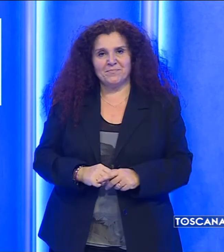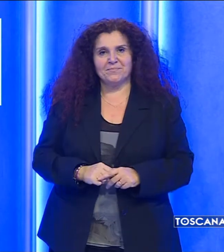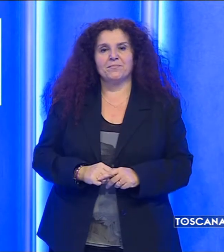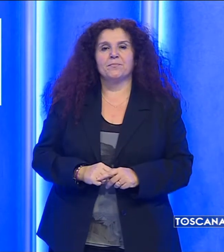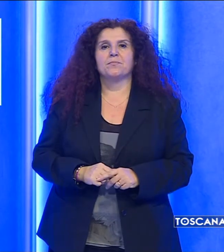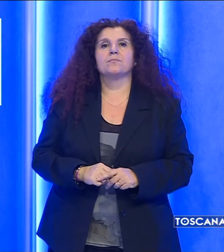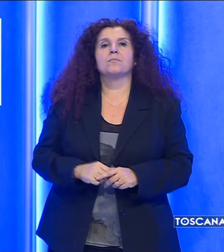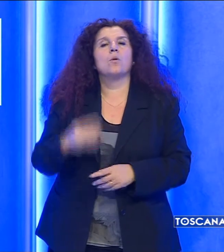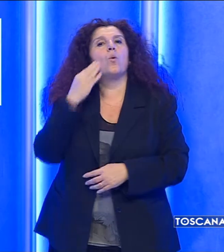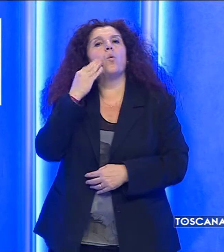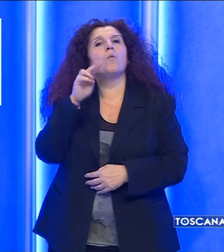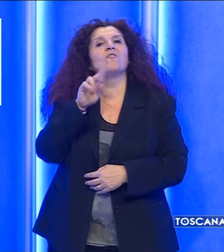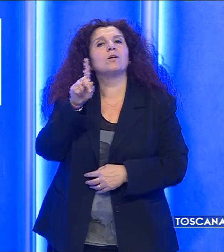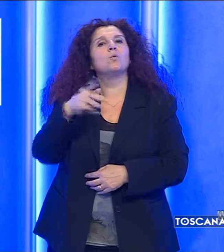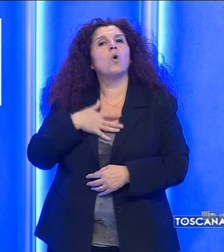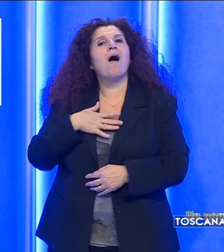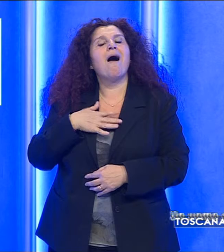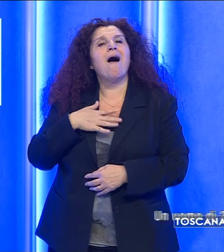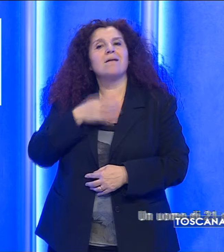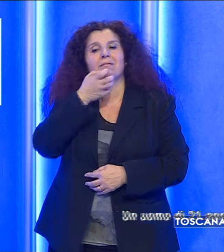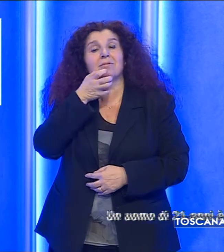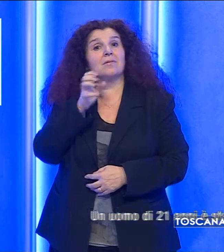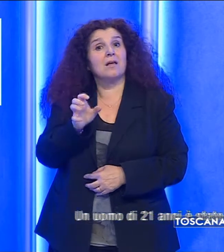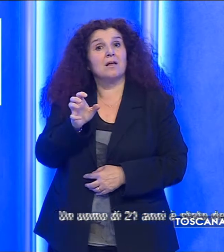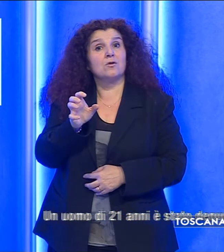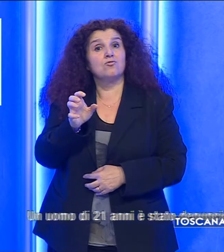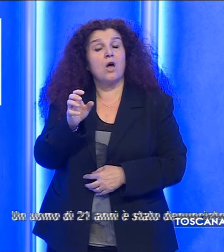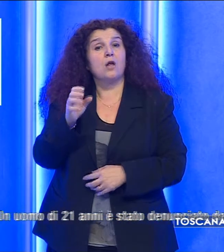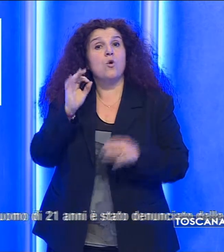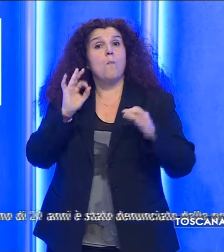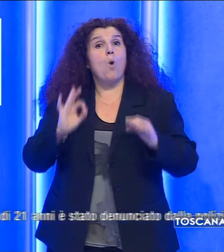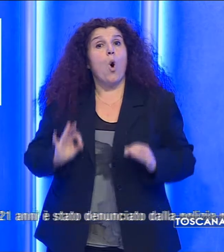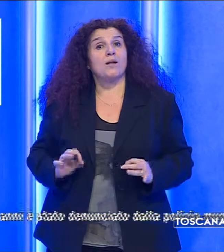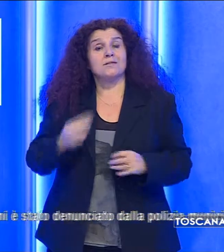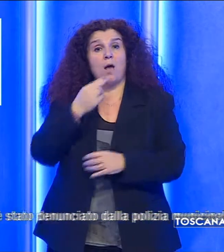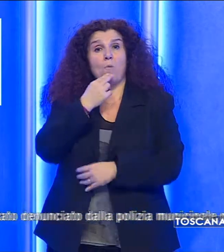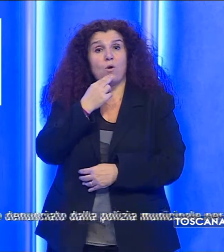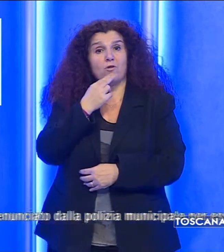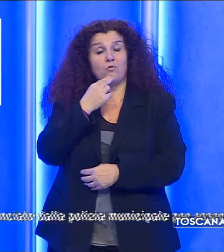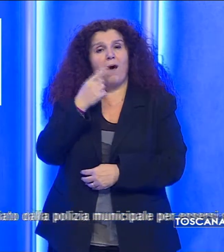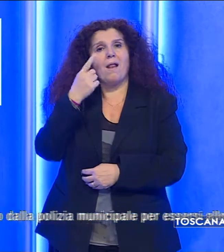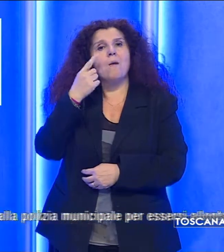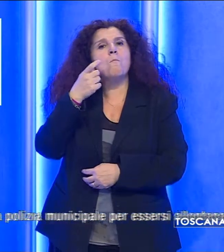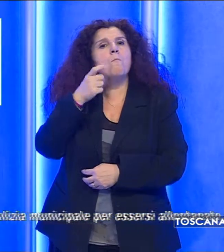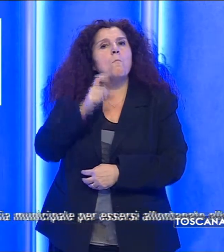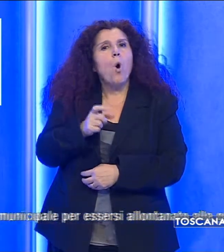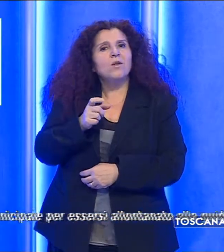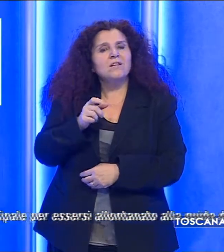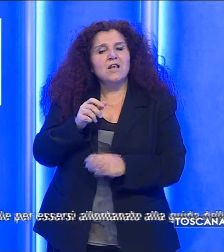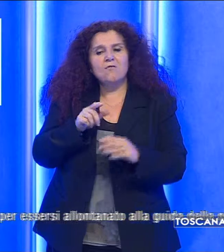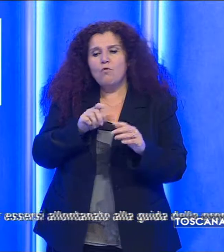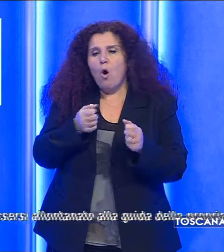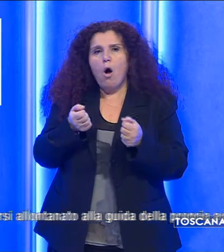Un uomo di 21 anni è stato denunciato dalla polizia municipale per essersi allontanato